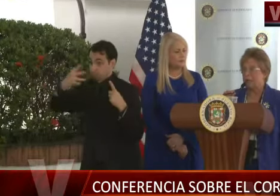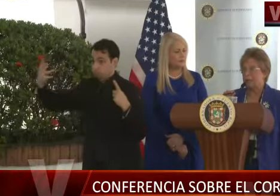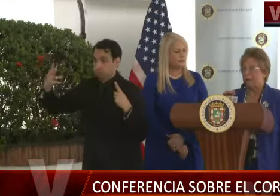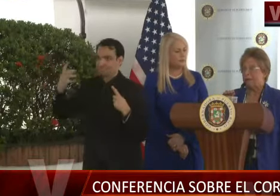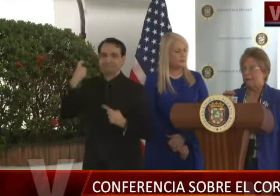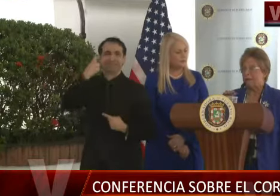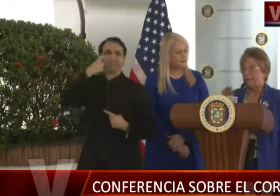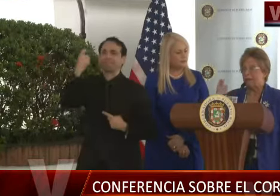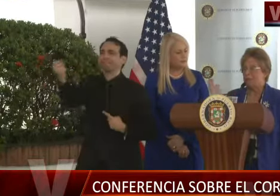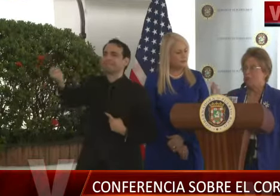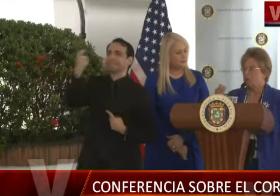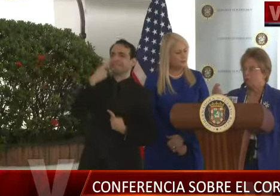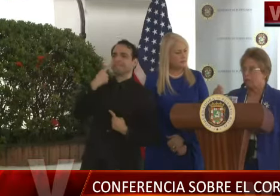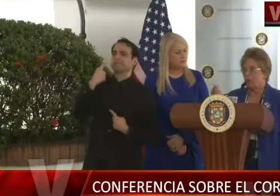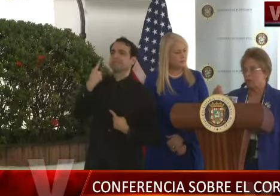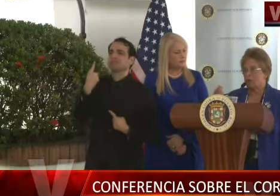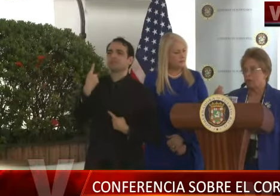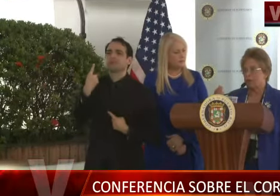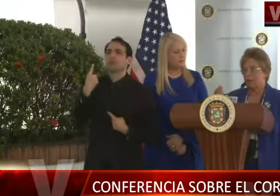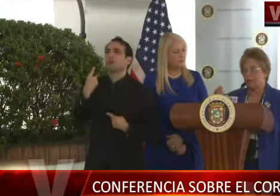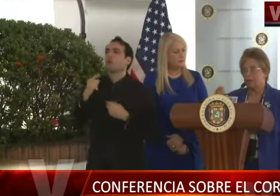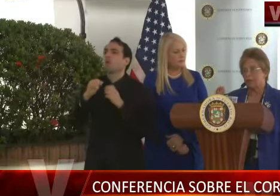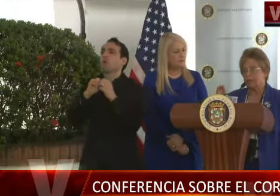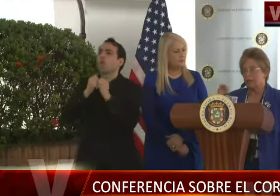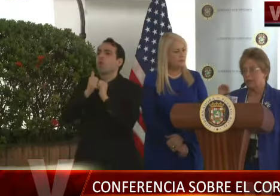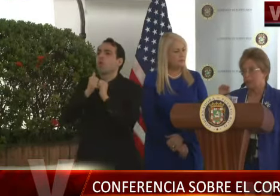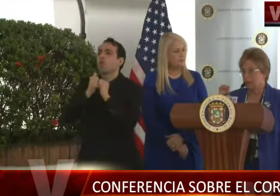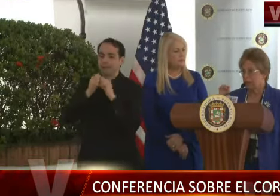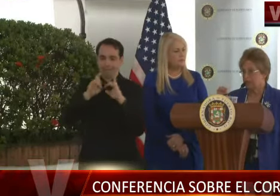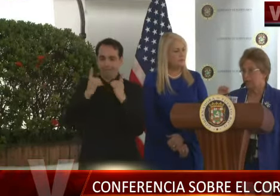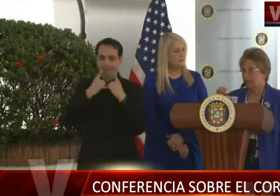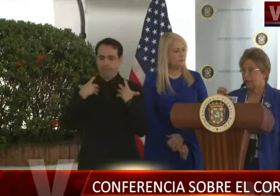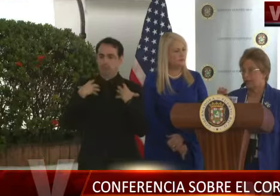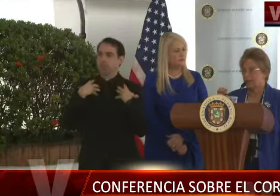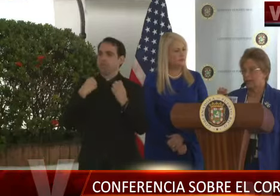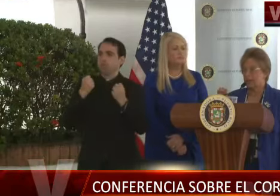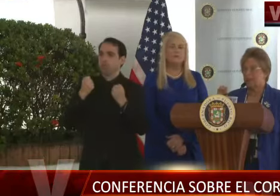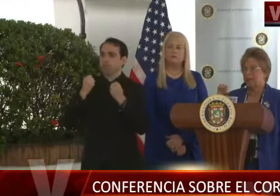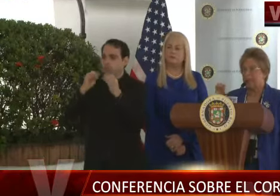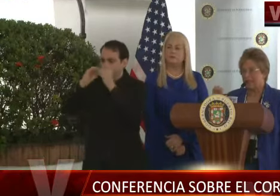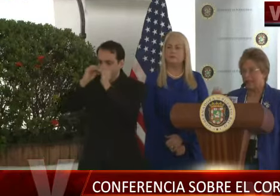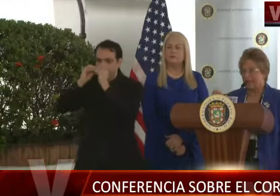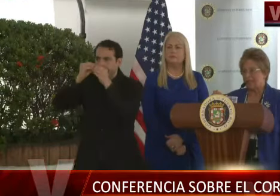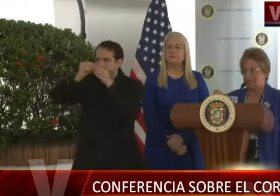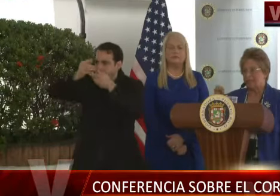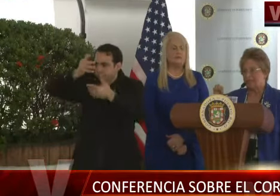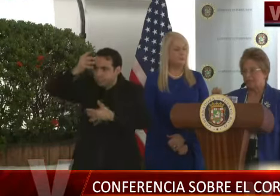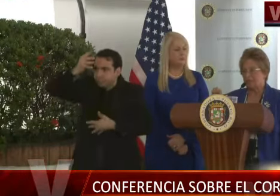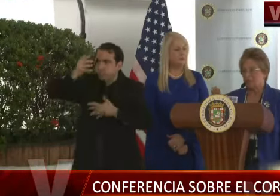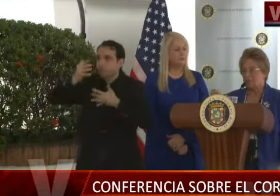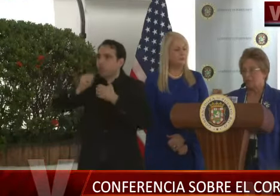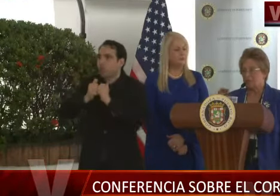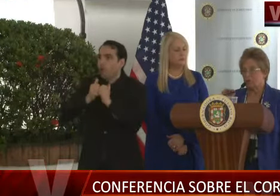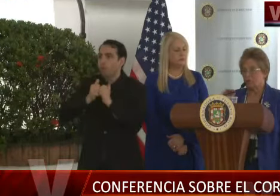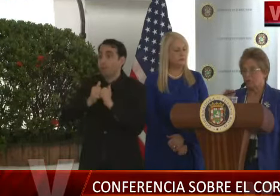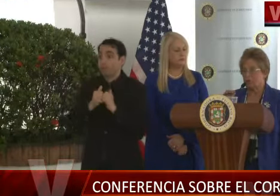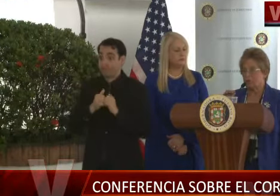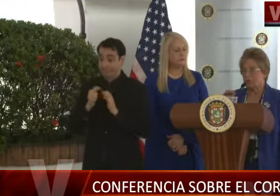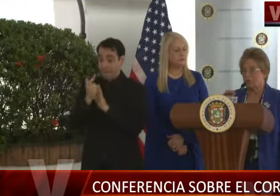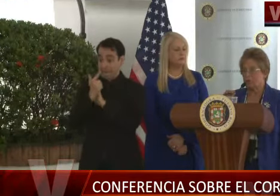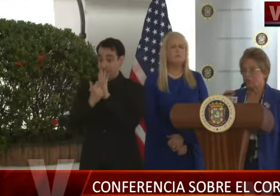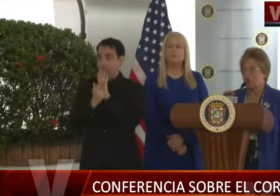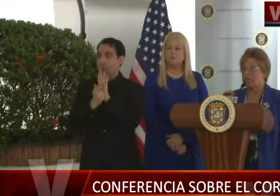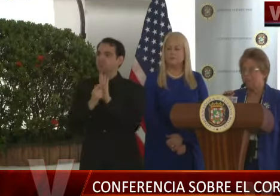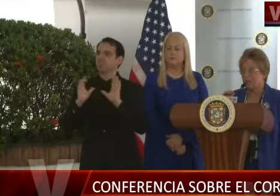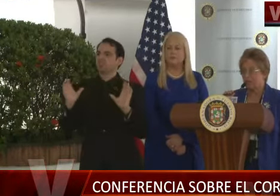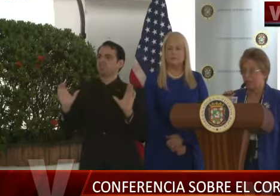ahorita de cómo salud llevaba las estadísticas, quiero recalcar que la ley que certifican los laboratorios